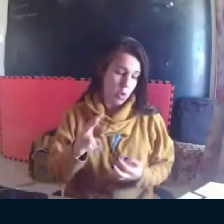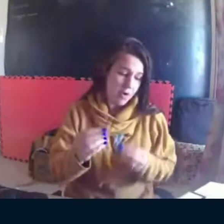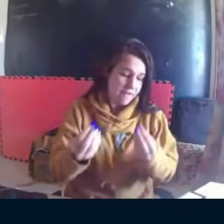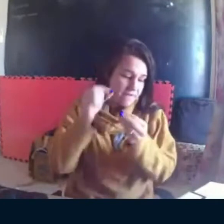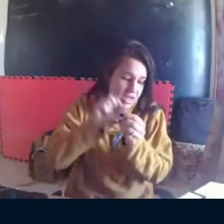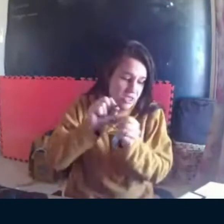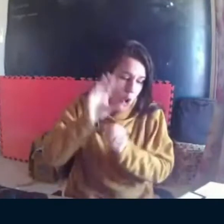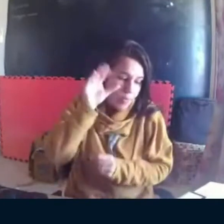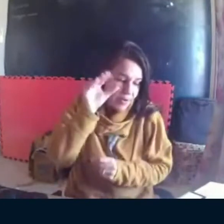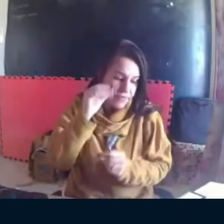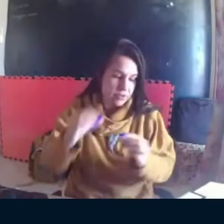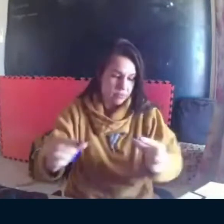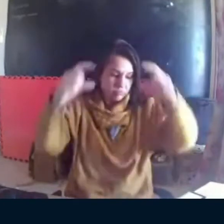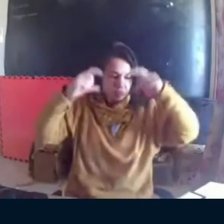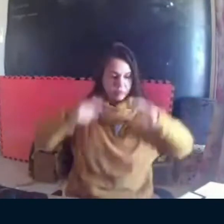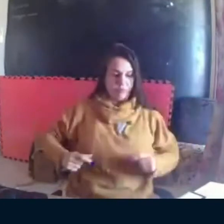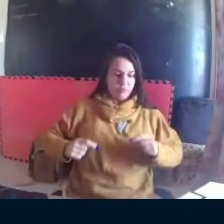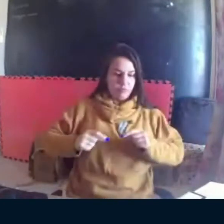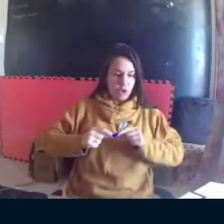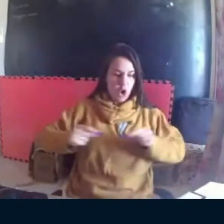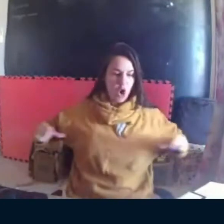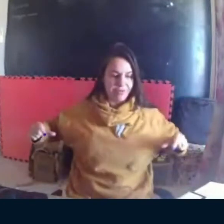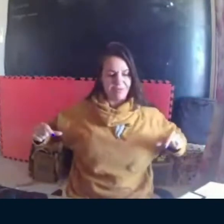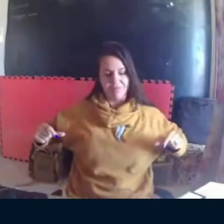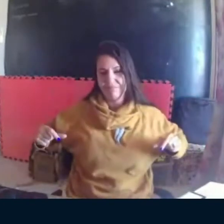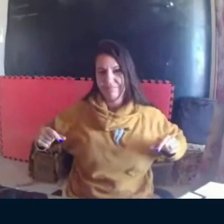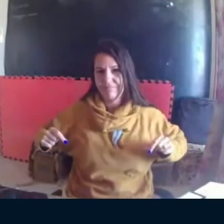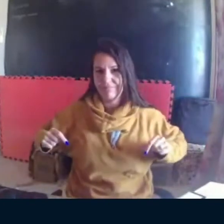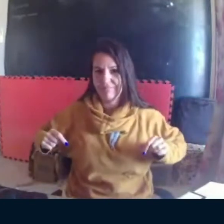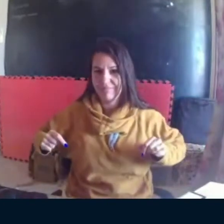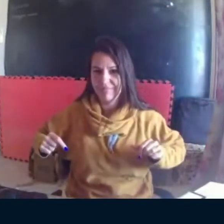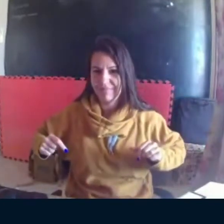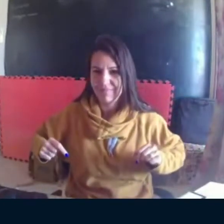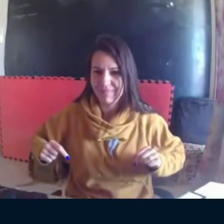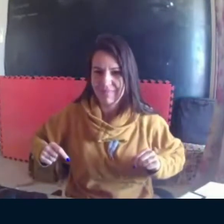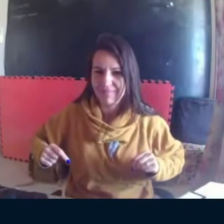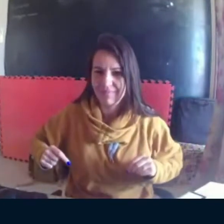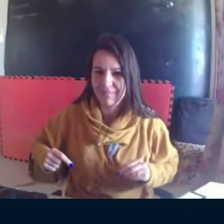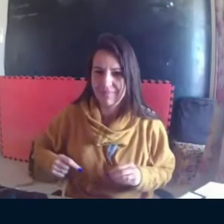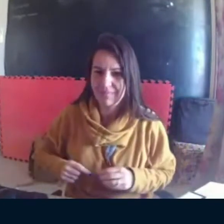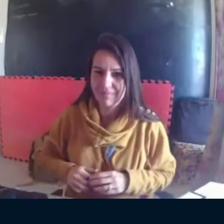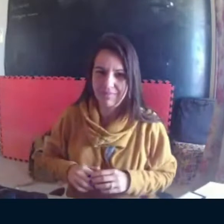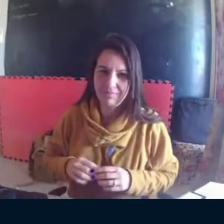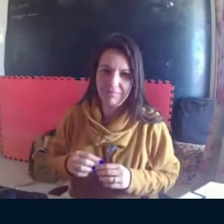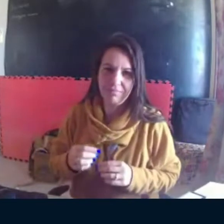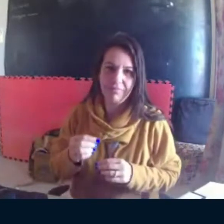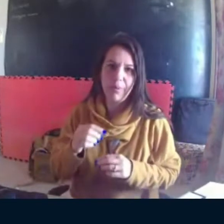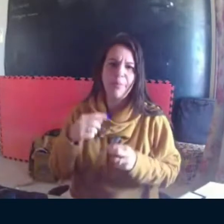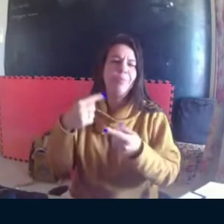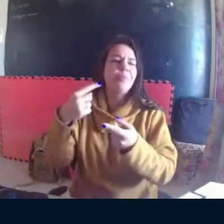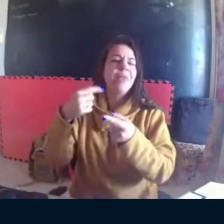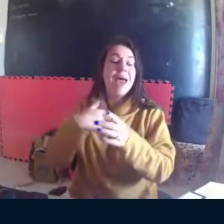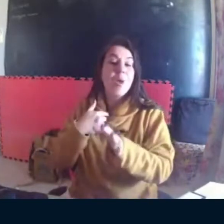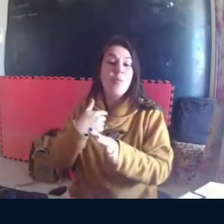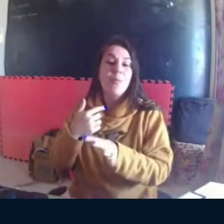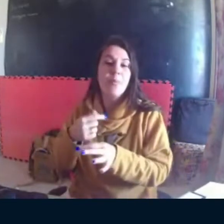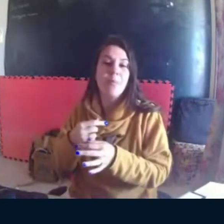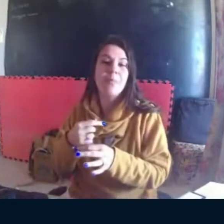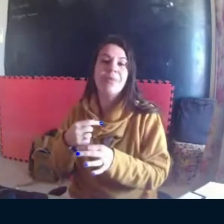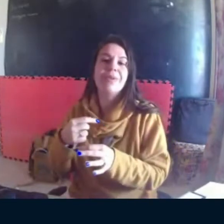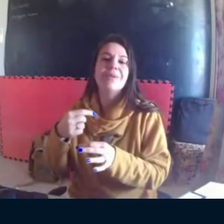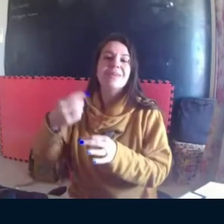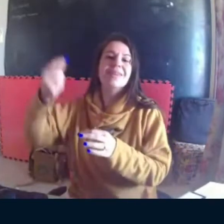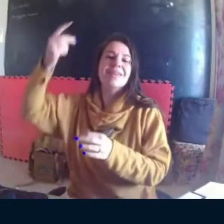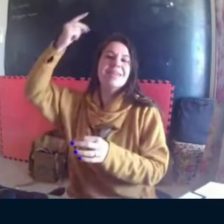Talvez seja mais democrático escrever humanos ou fazer observação em nota de rodapé, por exemplo, em algumas